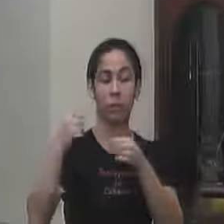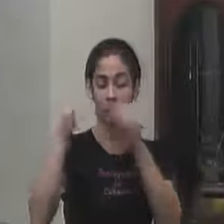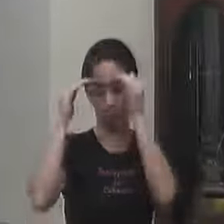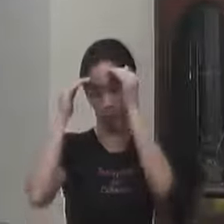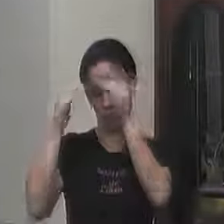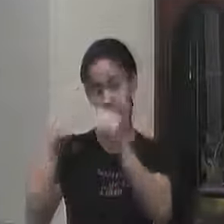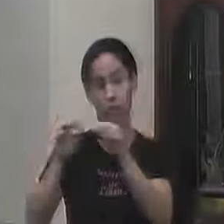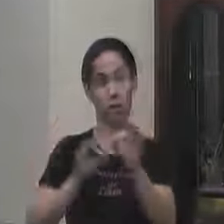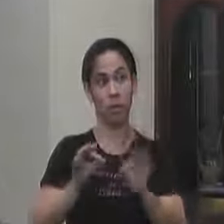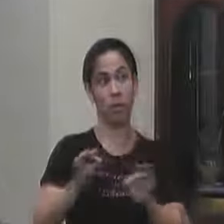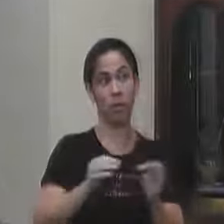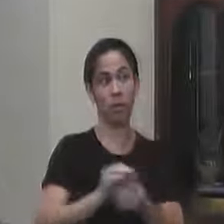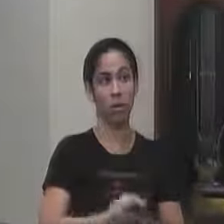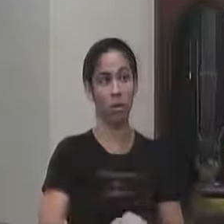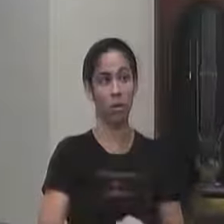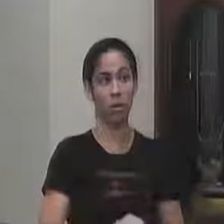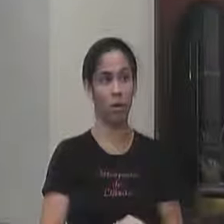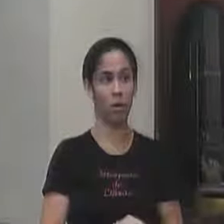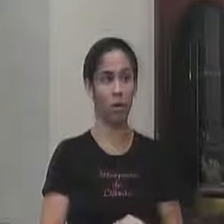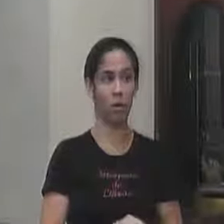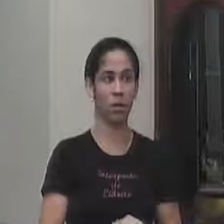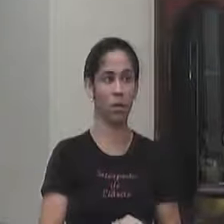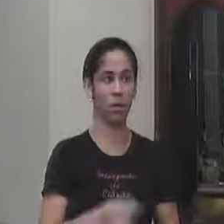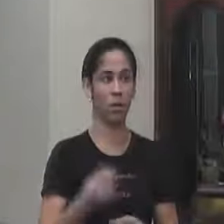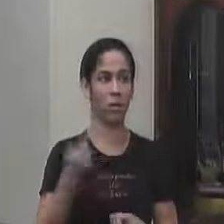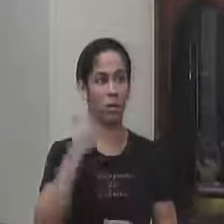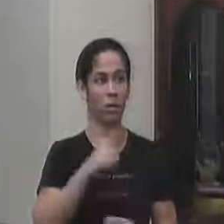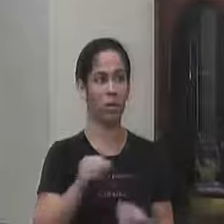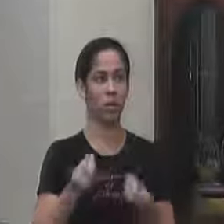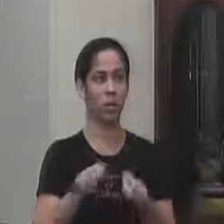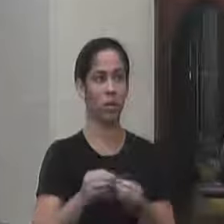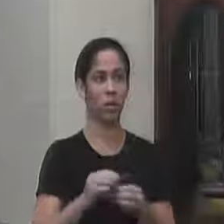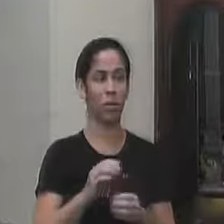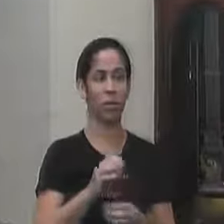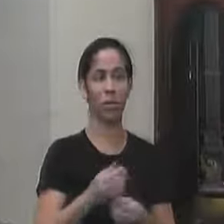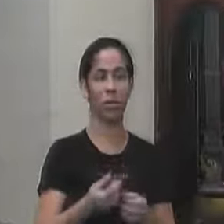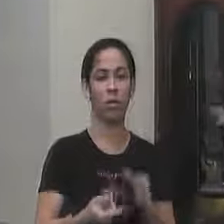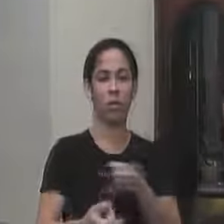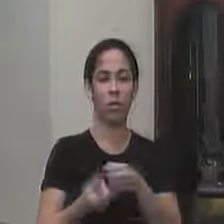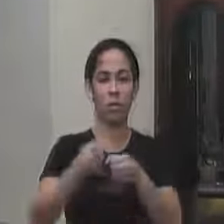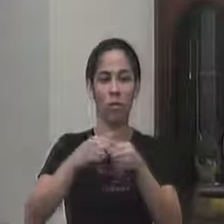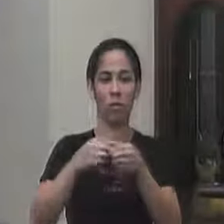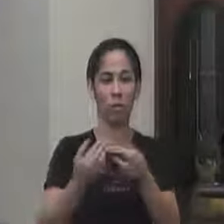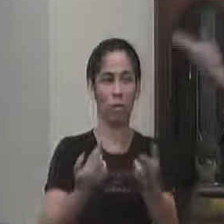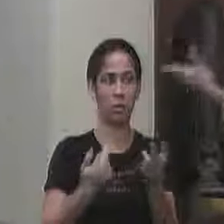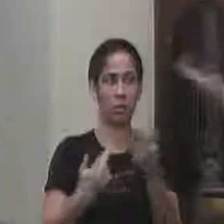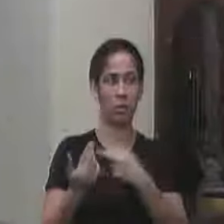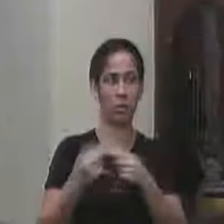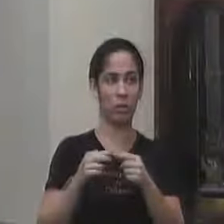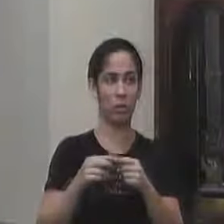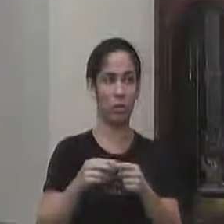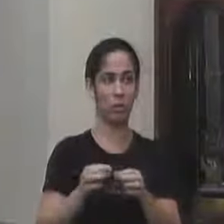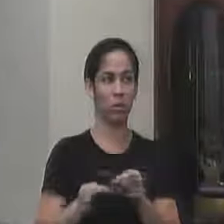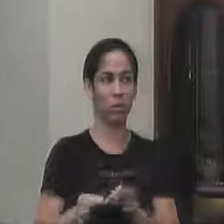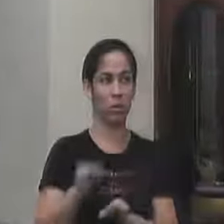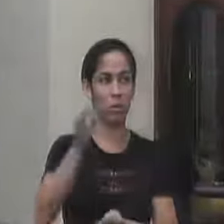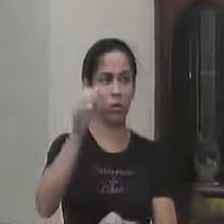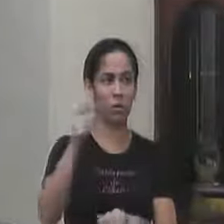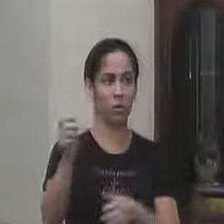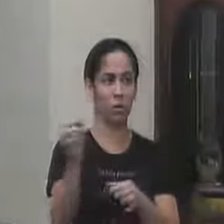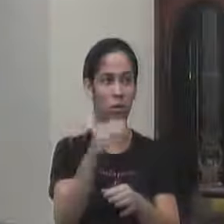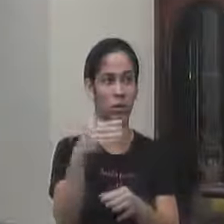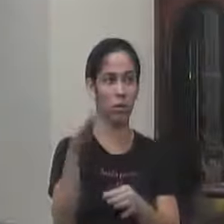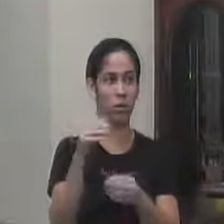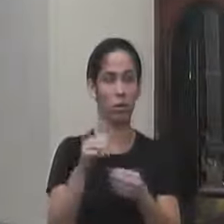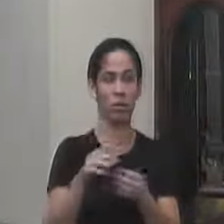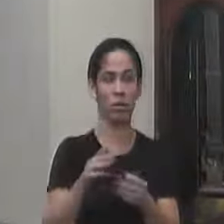em forma de projeto não é assim a gente não consegue um eco grande porque há uma rejeição para estear a bandeira chega